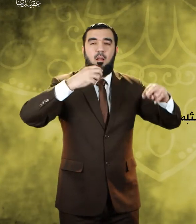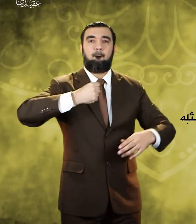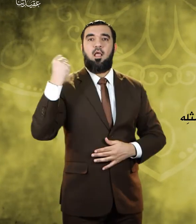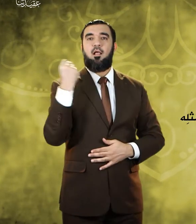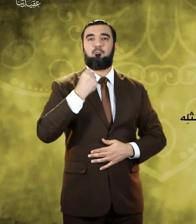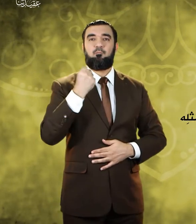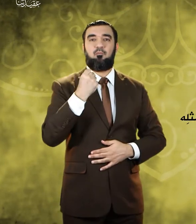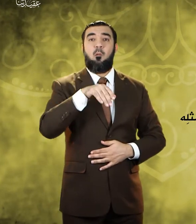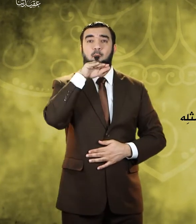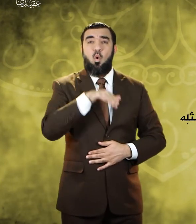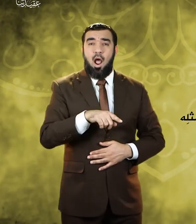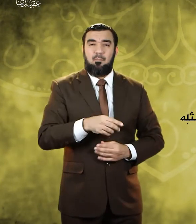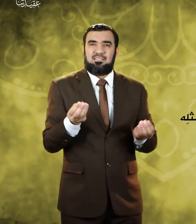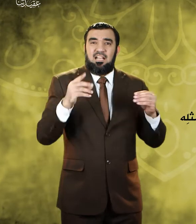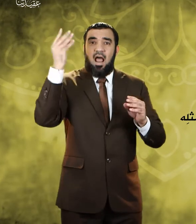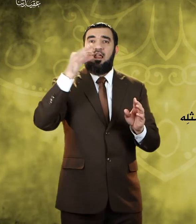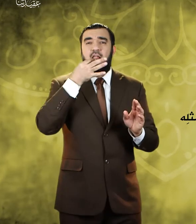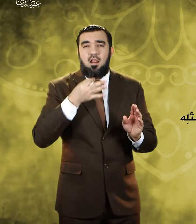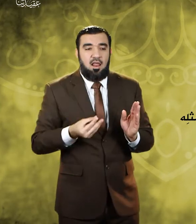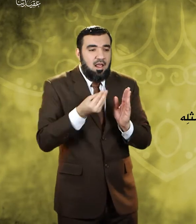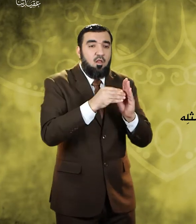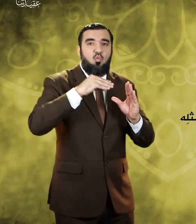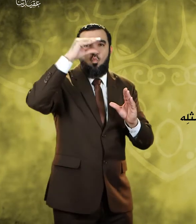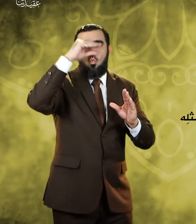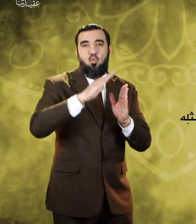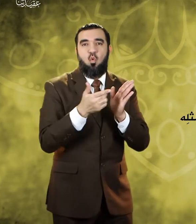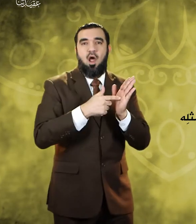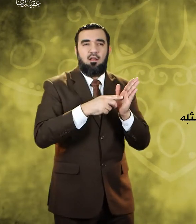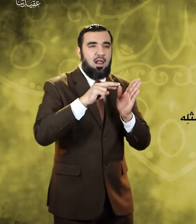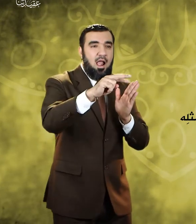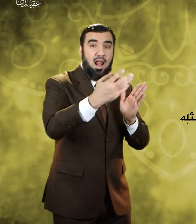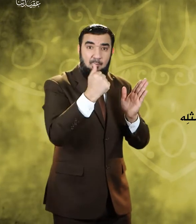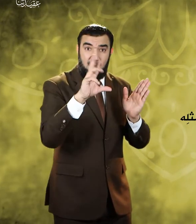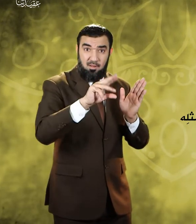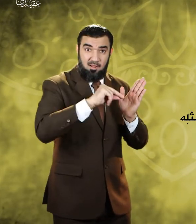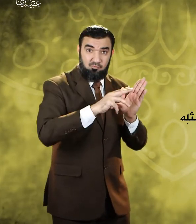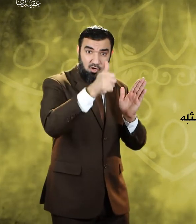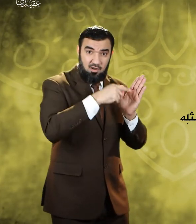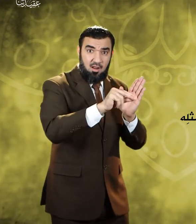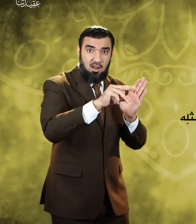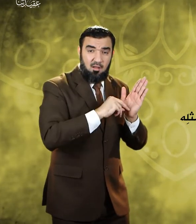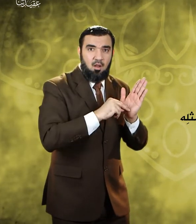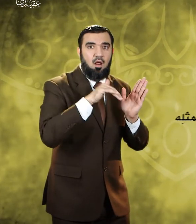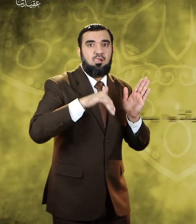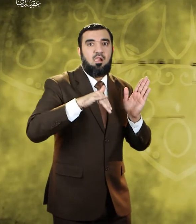فصاحة فكانت معجزته القرآن الذي أعجزهم أن يأتوا بمثله